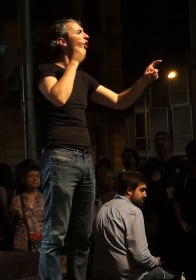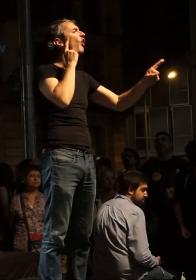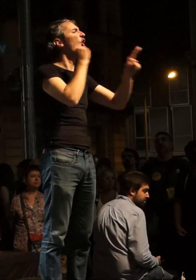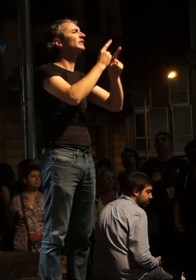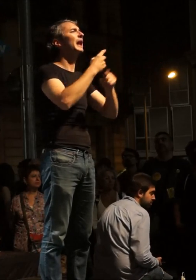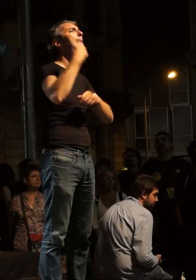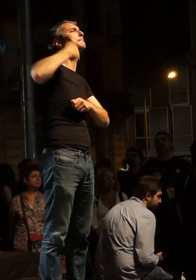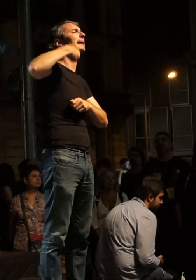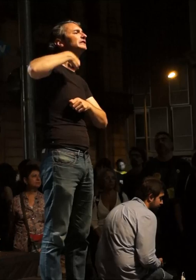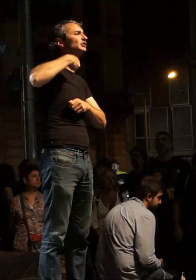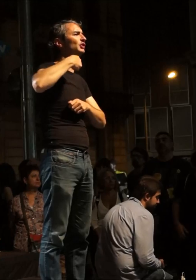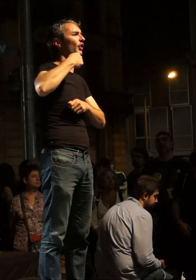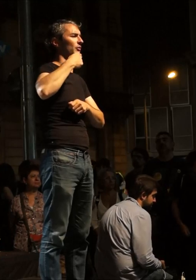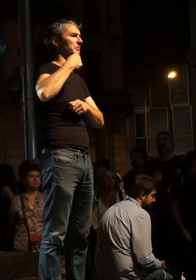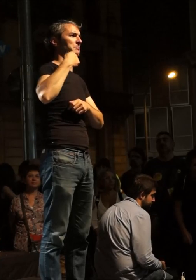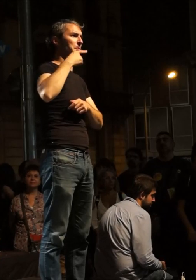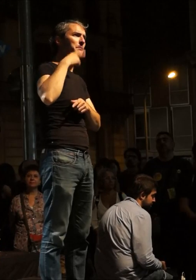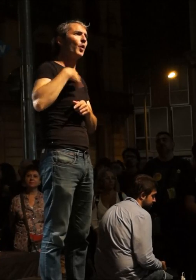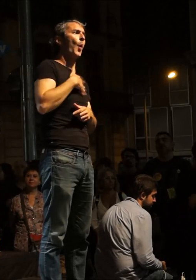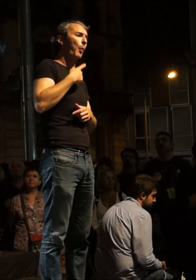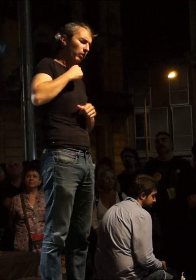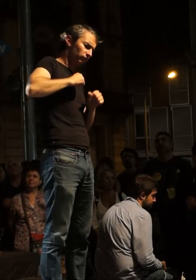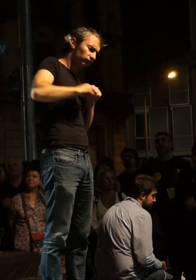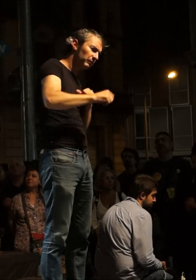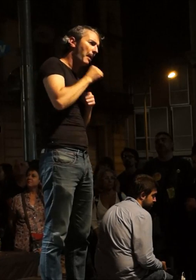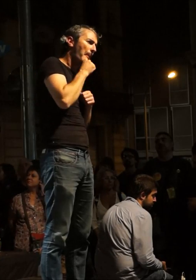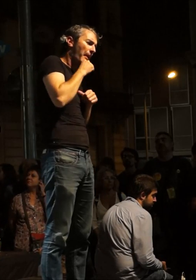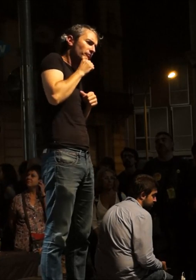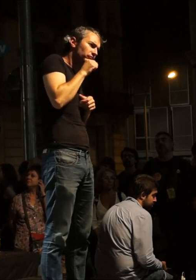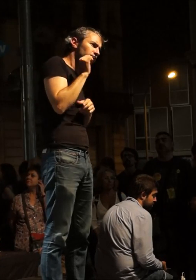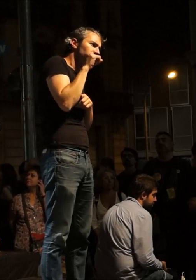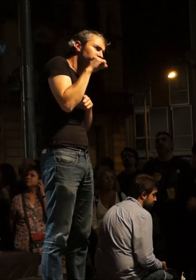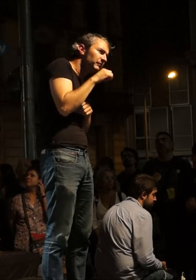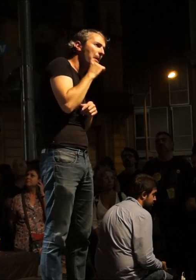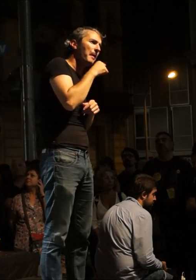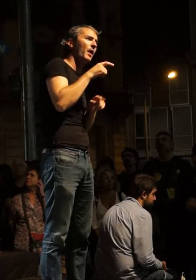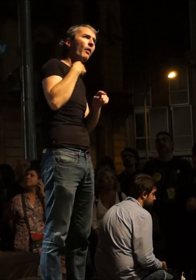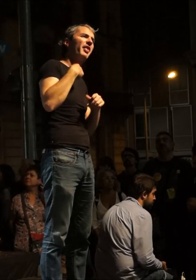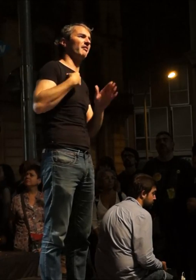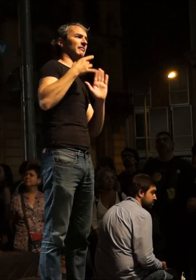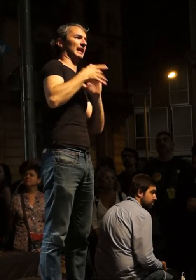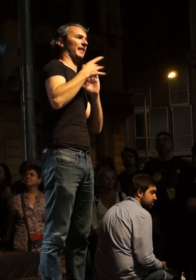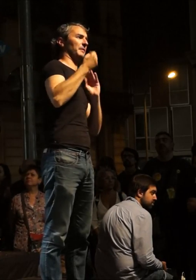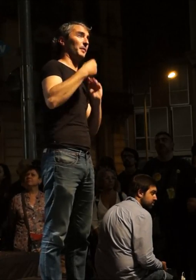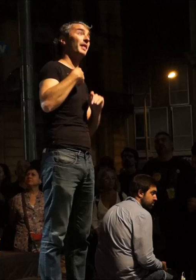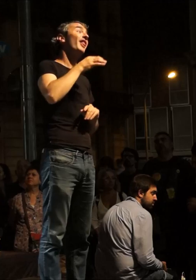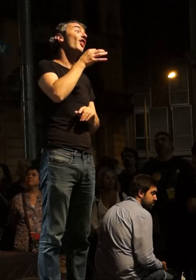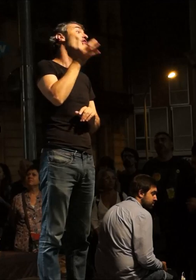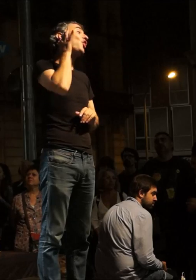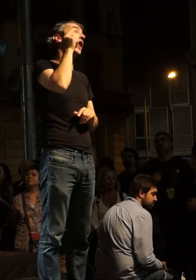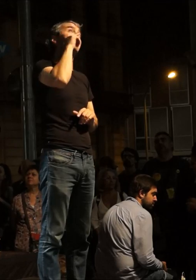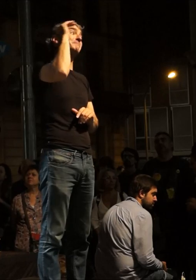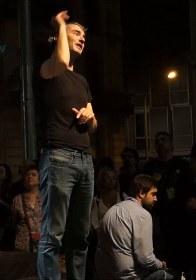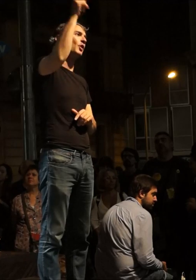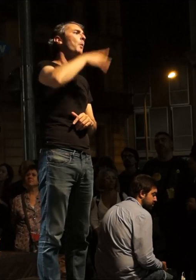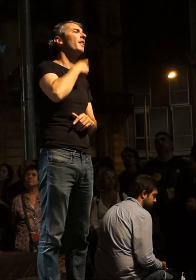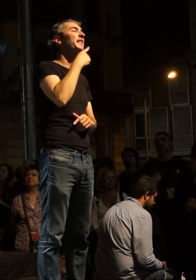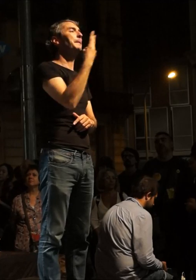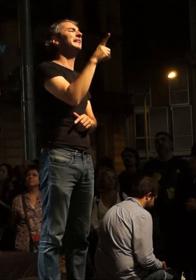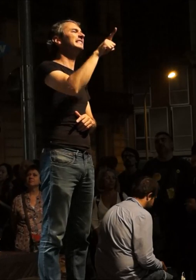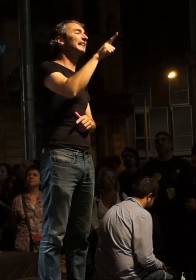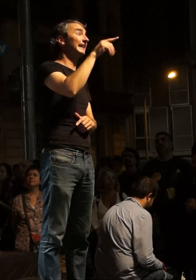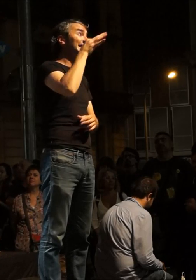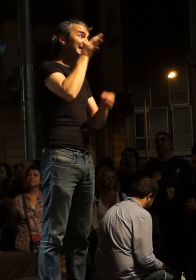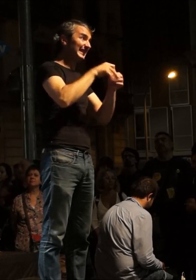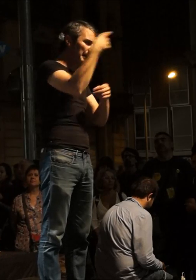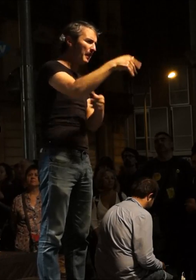per a tenir una bellesa, un envelliment digne i la senyora Gran del Tercer Segona el dia 27 de setembre votarà